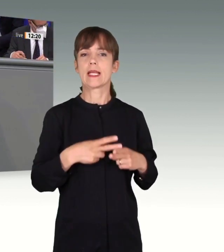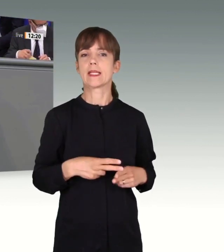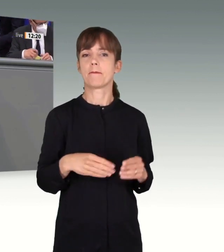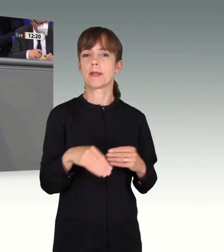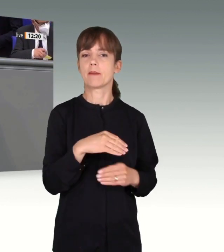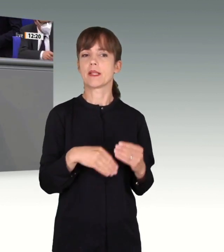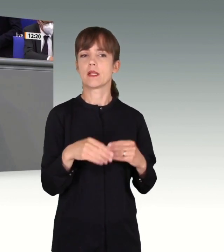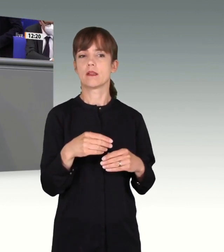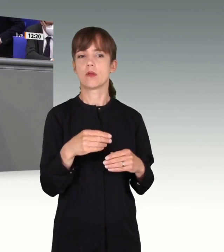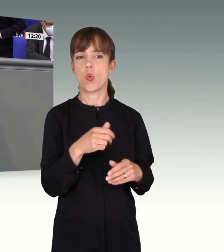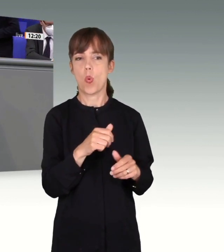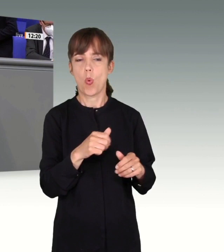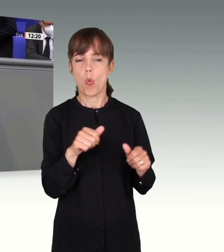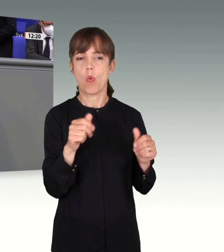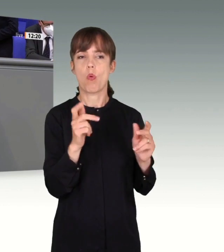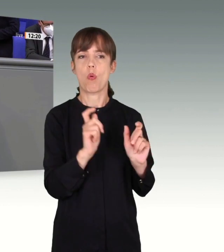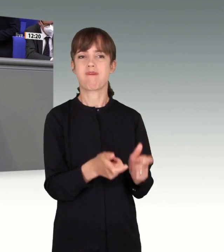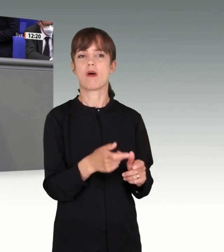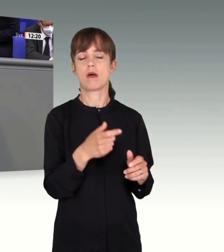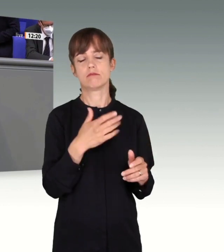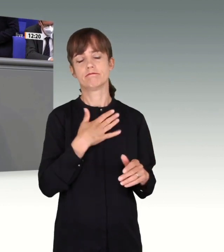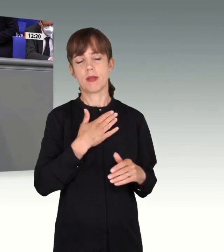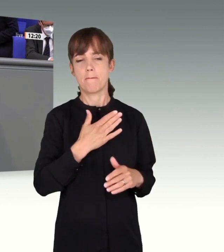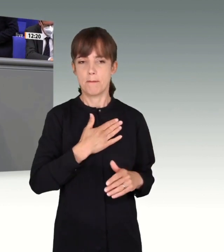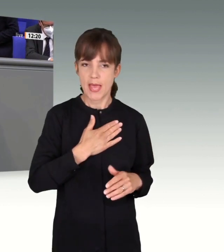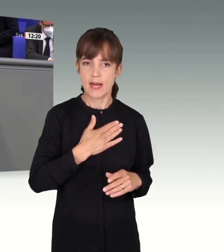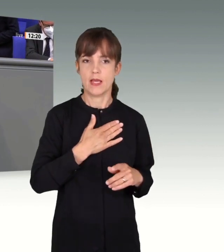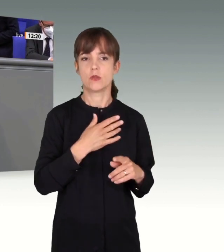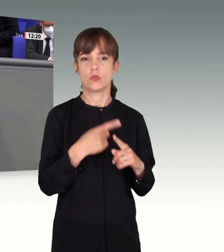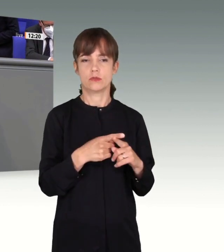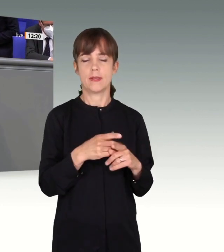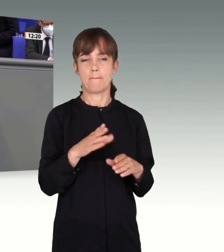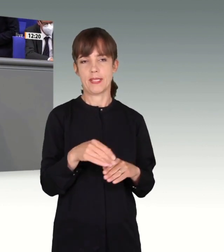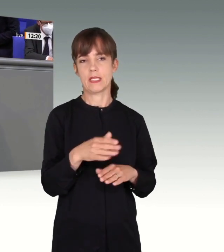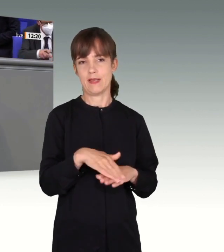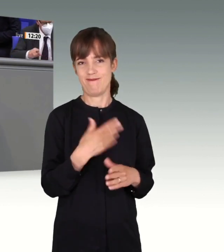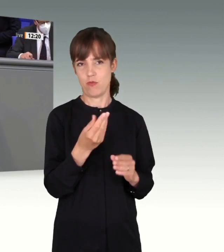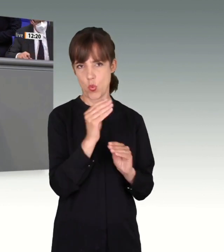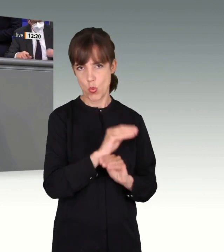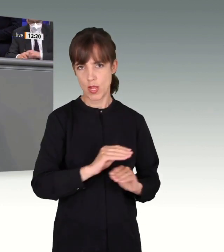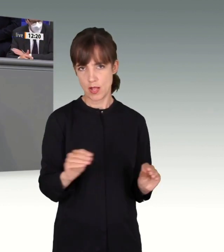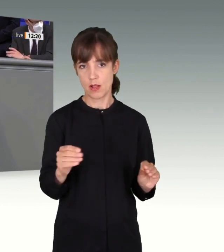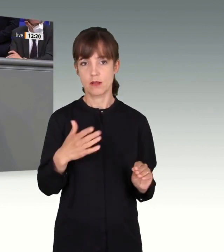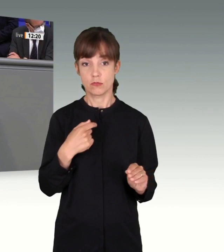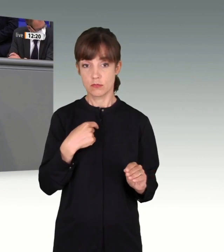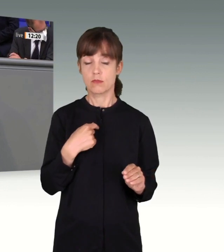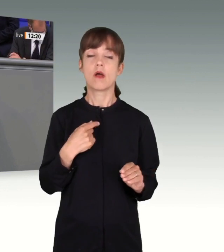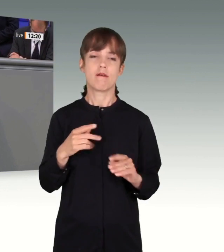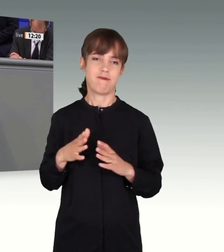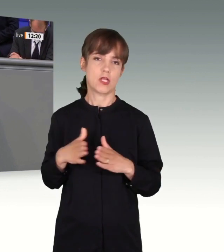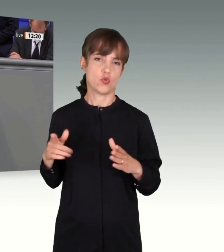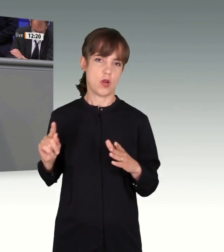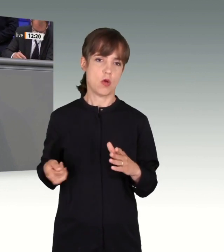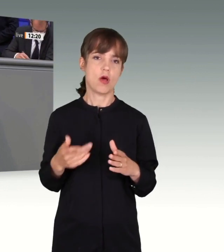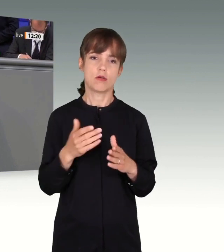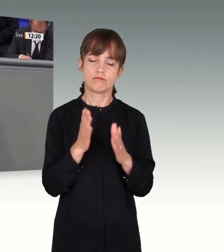Mitgefühl auszusprechen, nicht nur meins, sondern meiner ganzen Fraktion. Und ich bitte im Namen auch unserer Wähler, alle Hinterbliebenen,